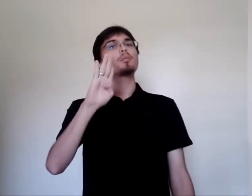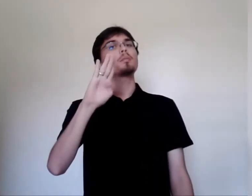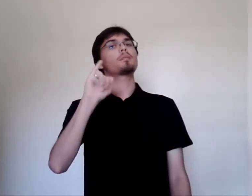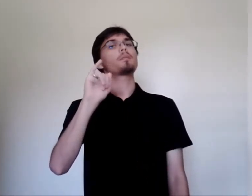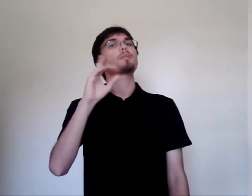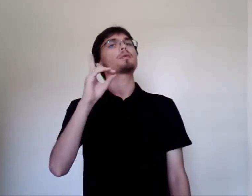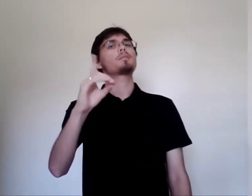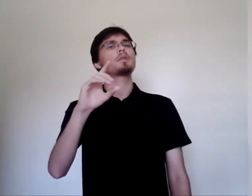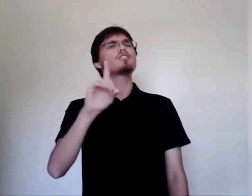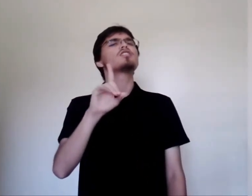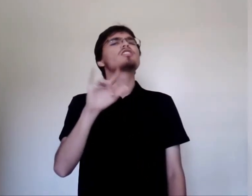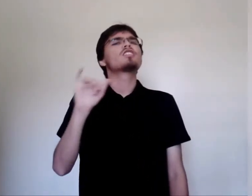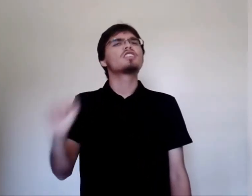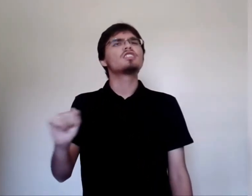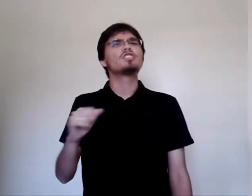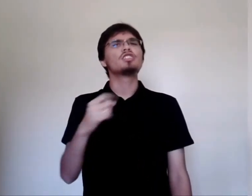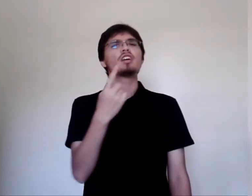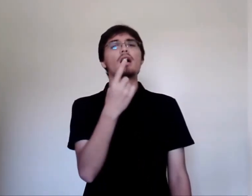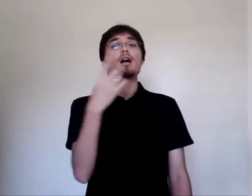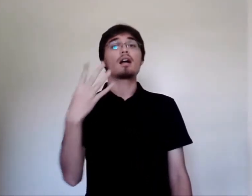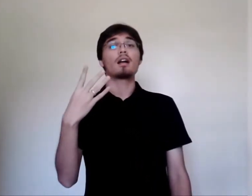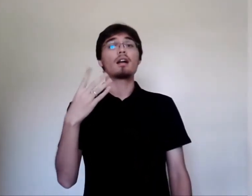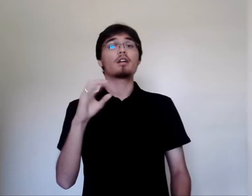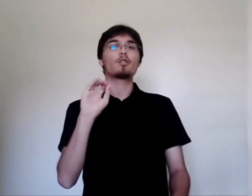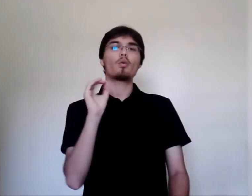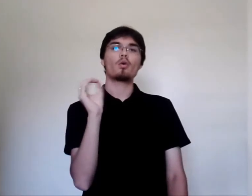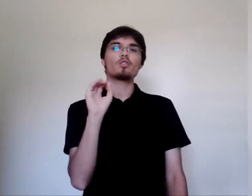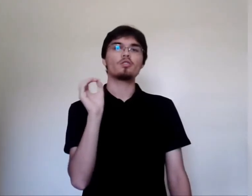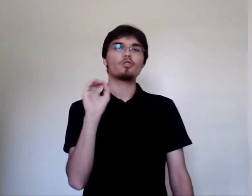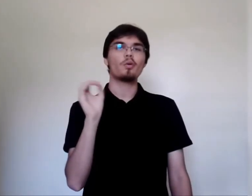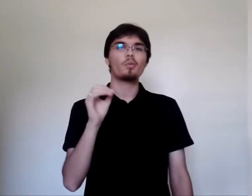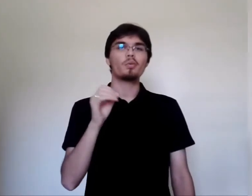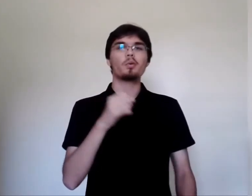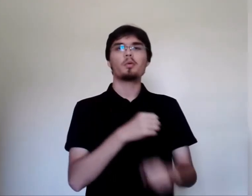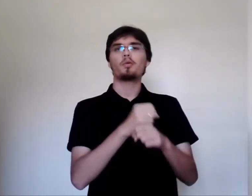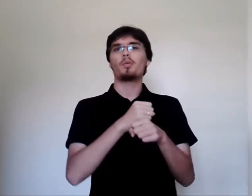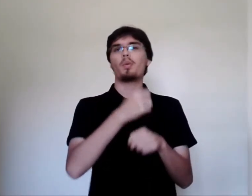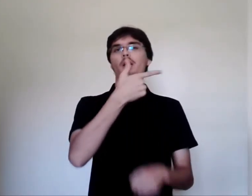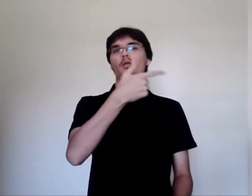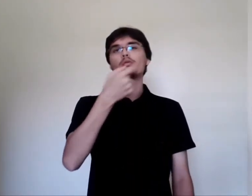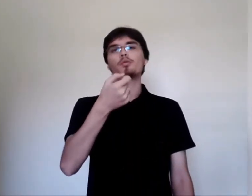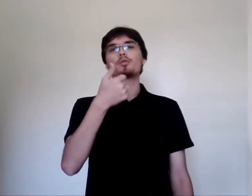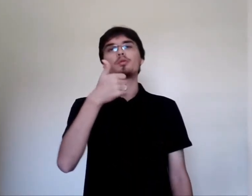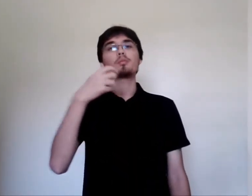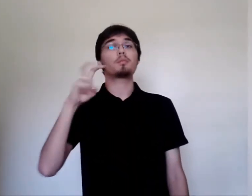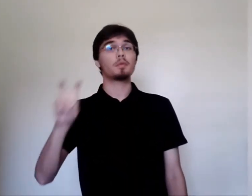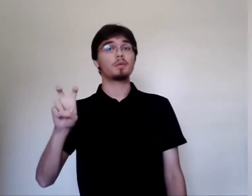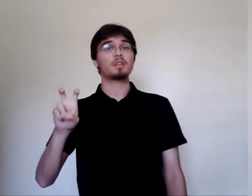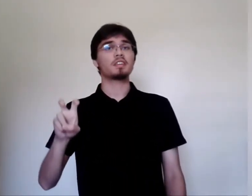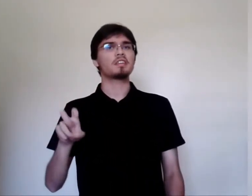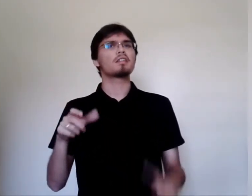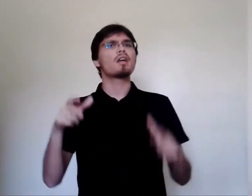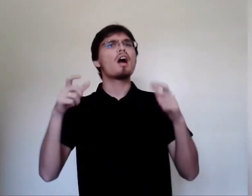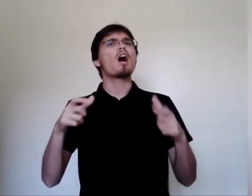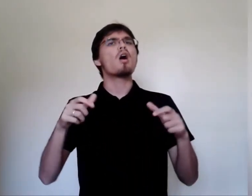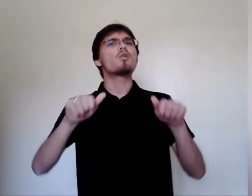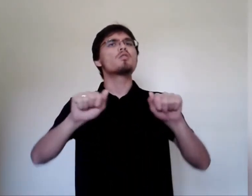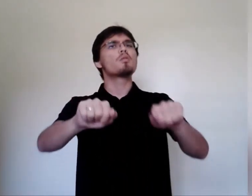Institucional de Bolsas de Iniciação à Docência, que acontecerá no dia 14 de outubro de 2015,